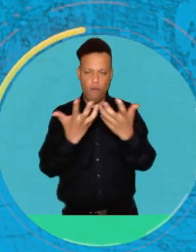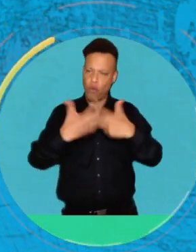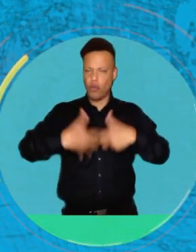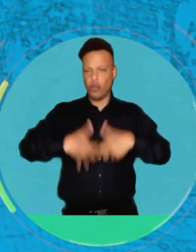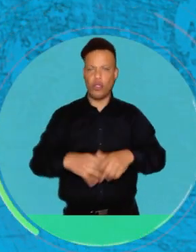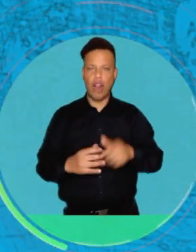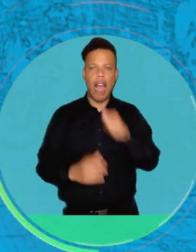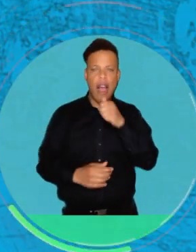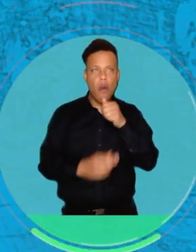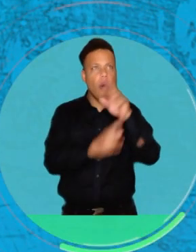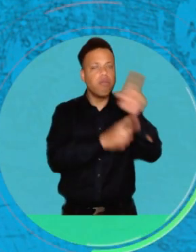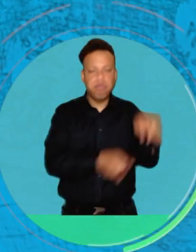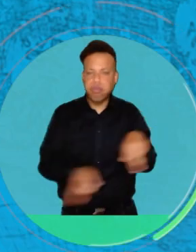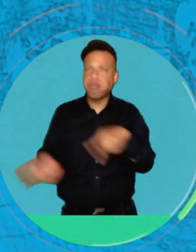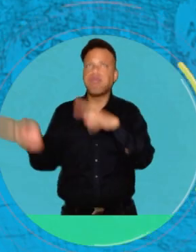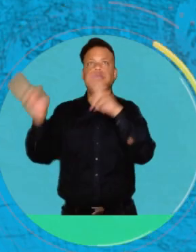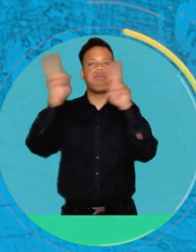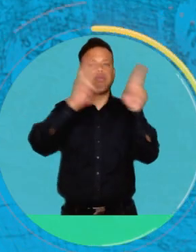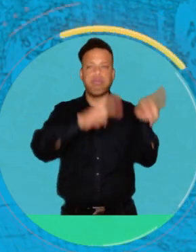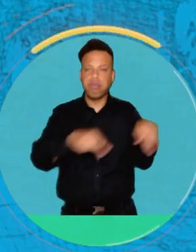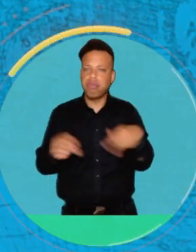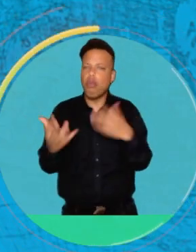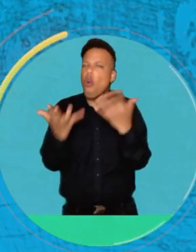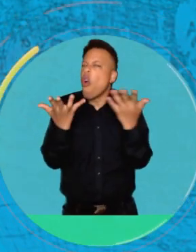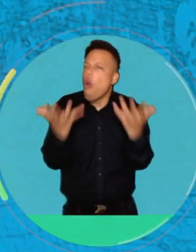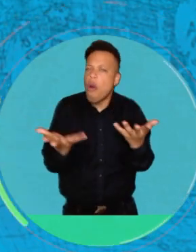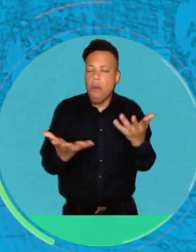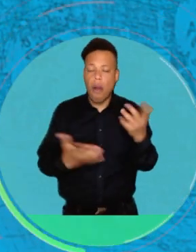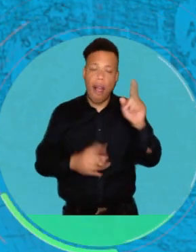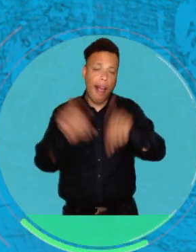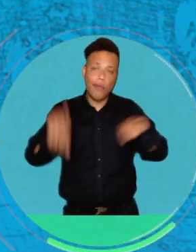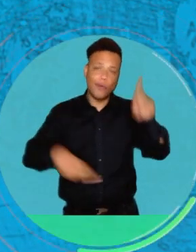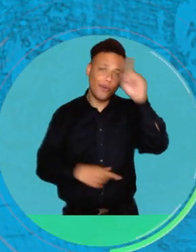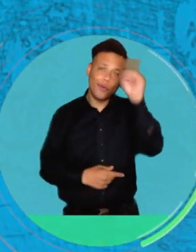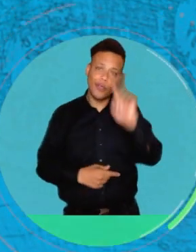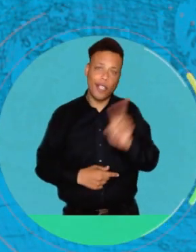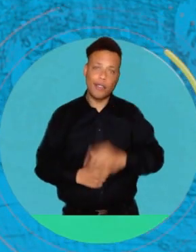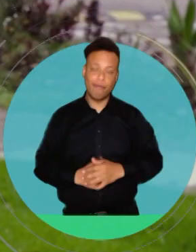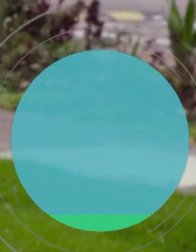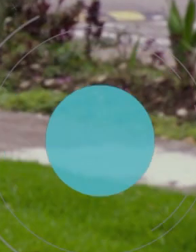realmente cómo funcionan estos ciclos del agua en diferentes regiones del país.